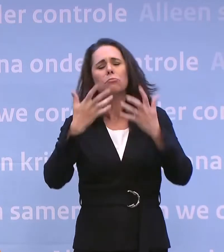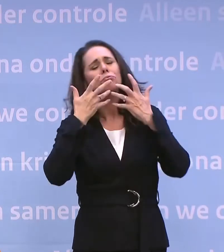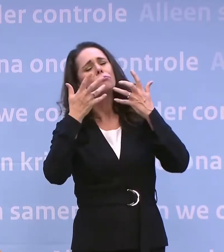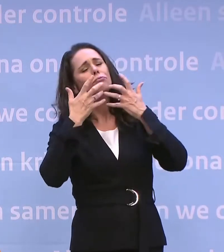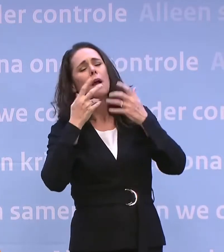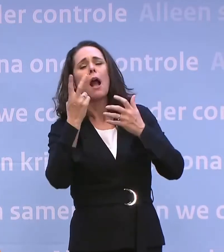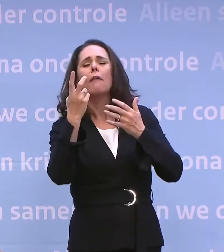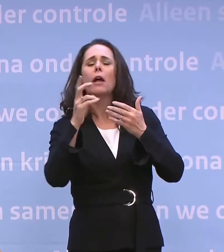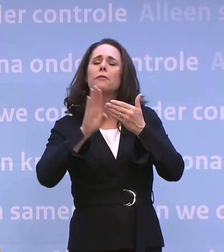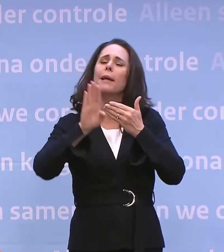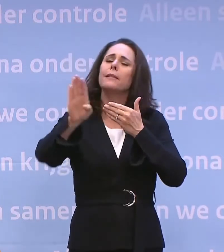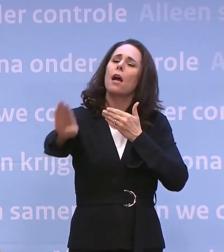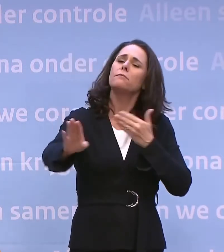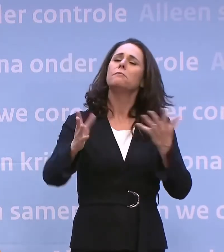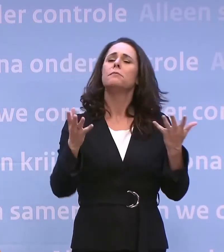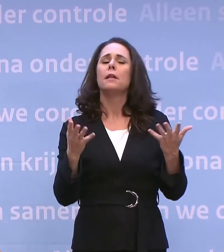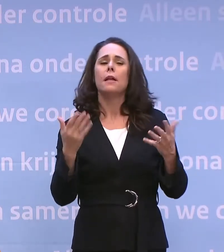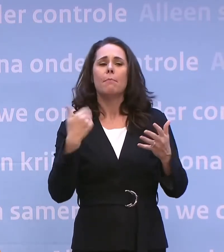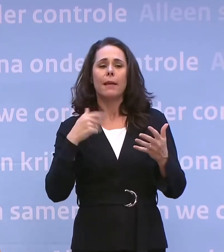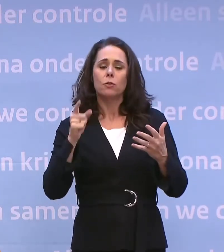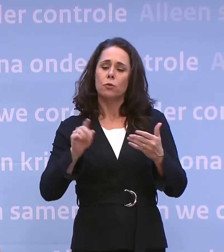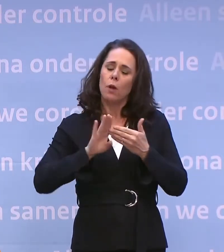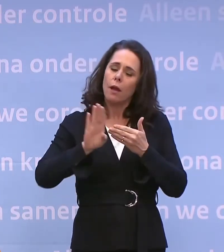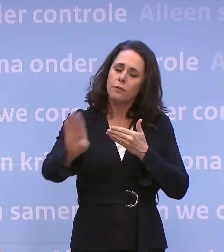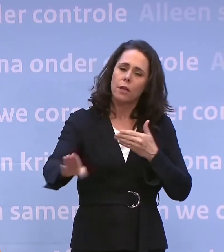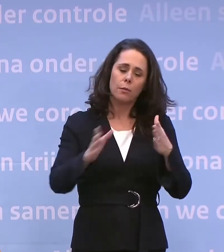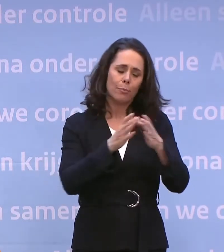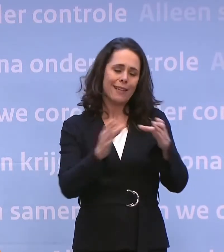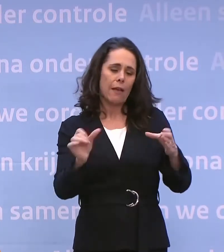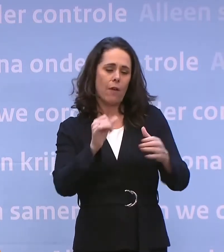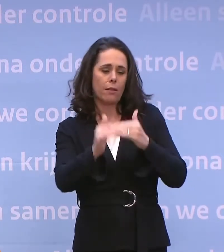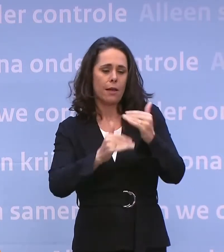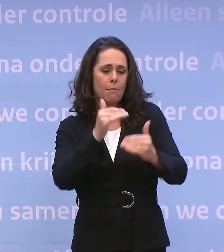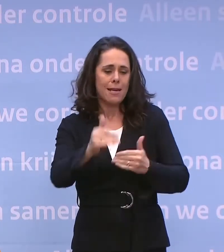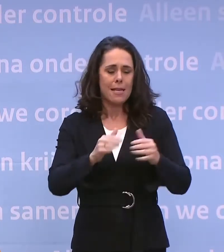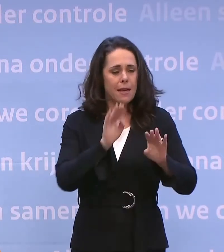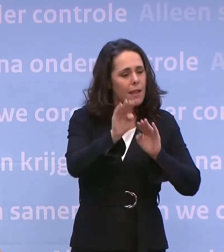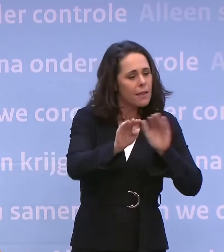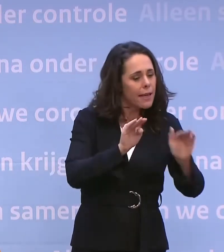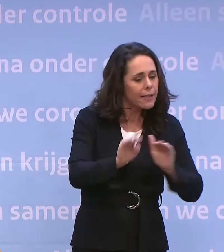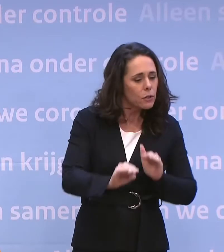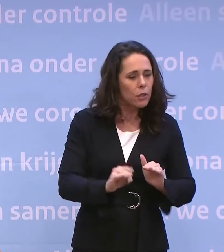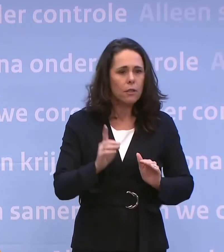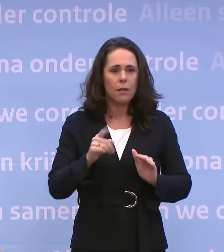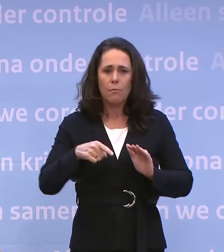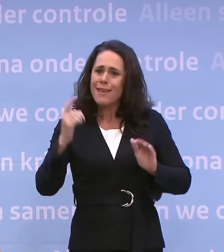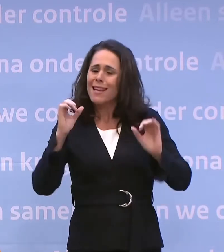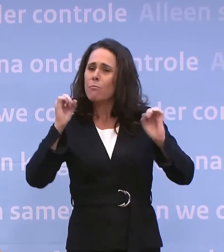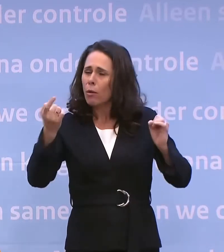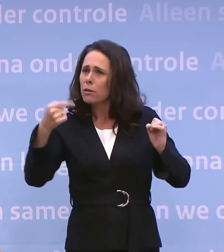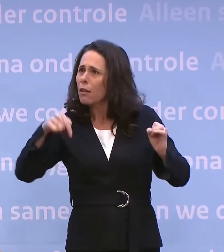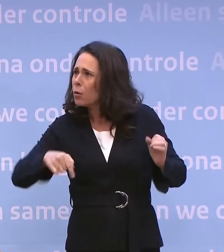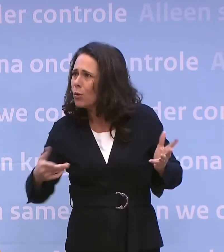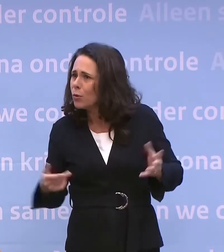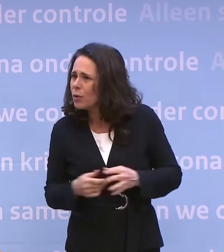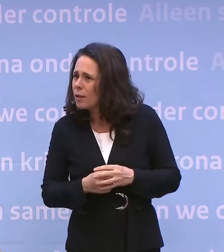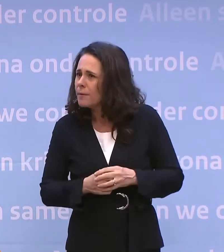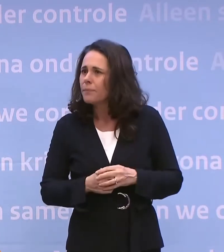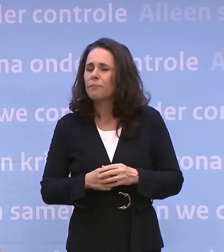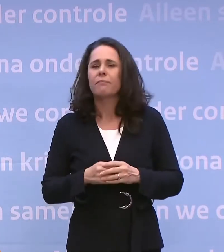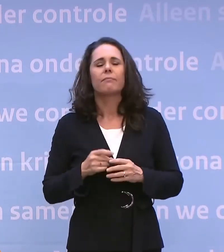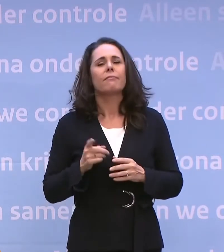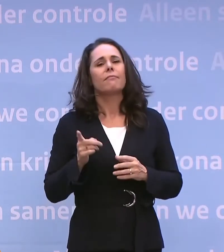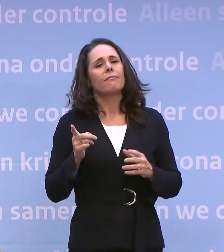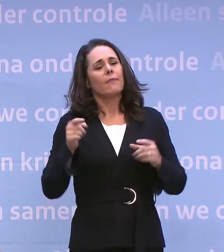prima. Maar ik vraag me toch af, waar kijken jullie nou naar? Wat zitten jullie nou te doen? Kijk, waar we naar